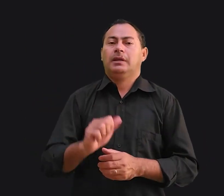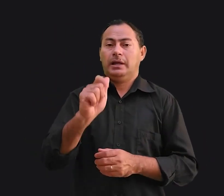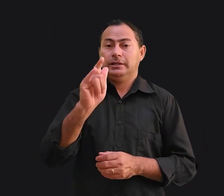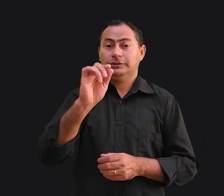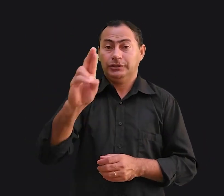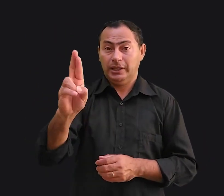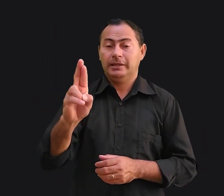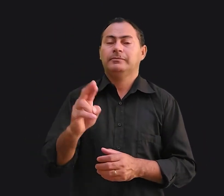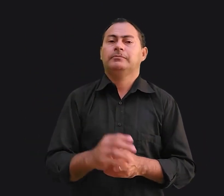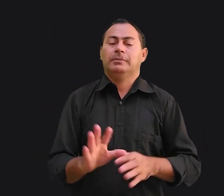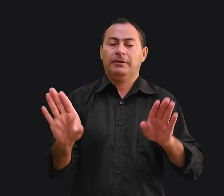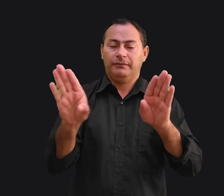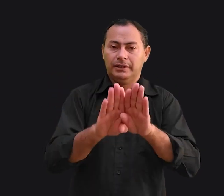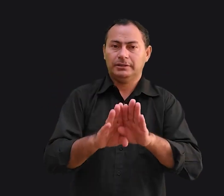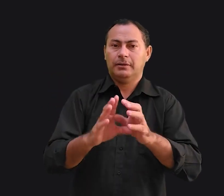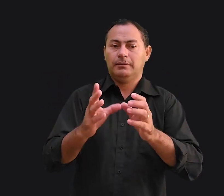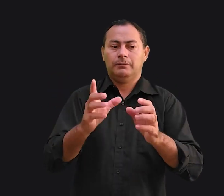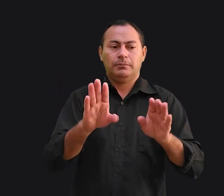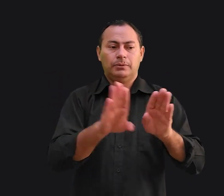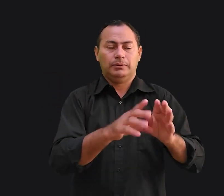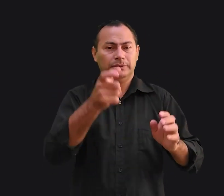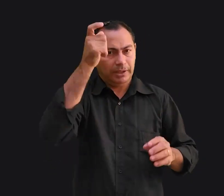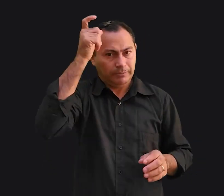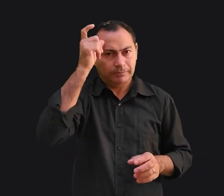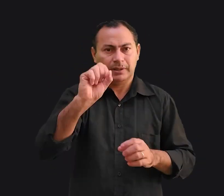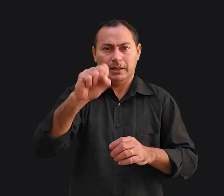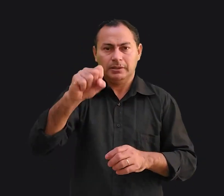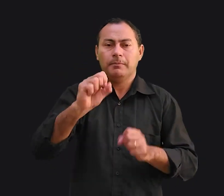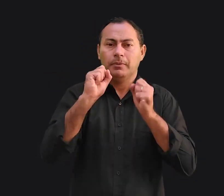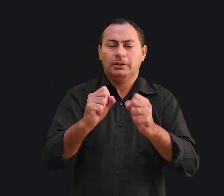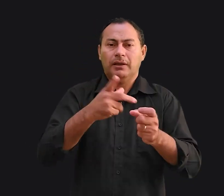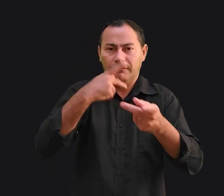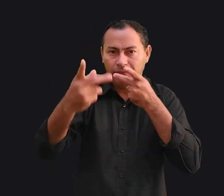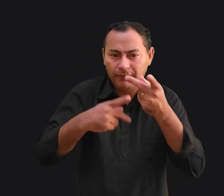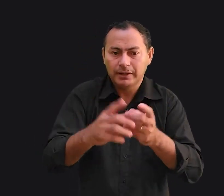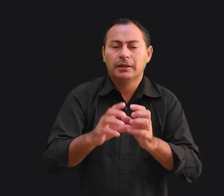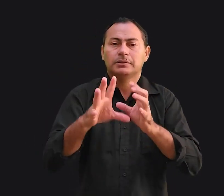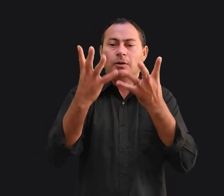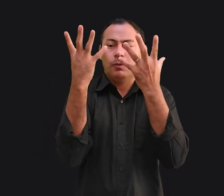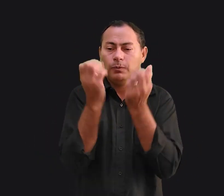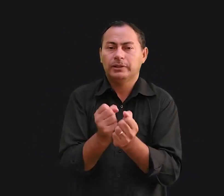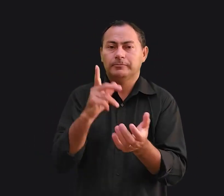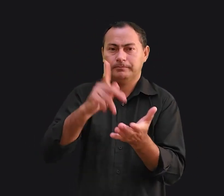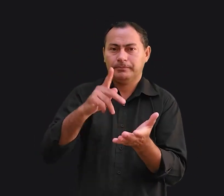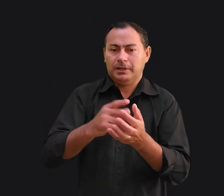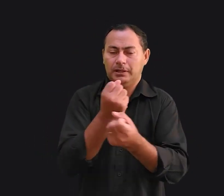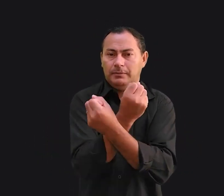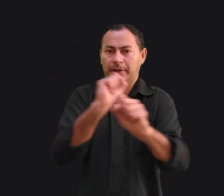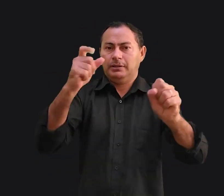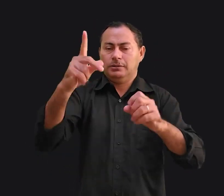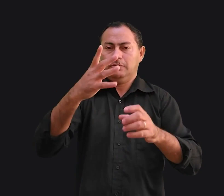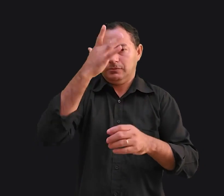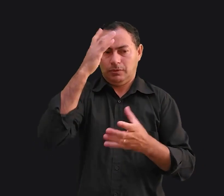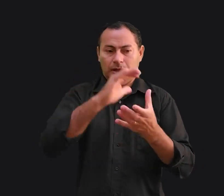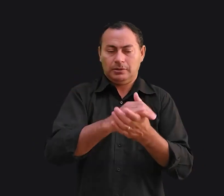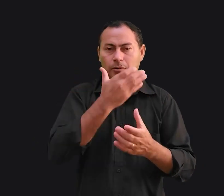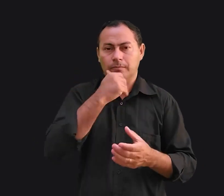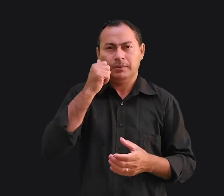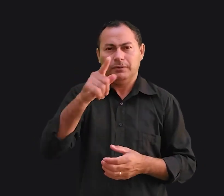agir e fechada para o diabo. Assim você poderá falar e será ouvido e a verdade libertará seu cônjuge. Se você